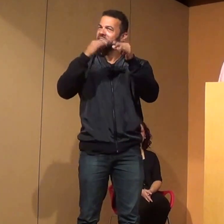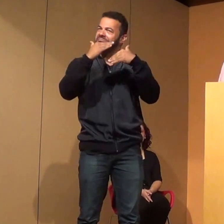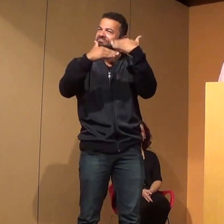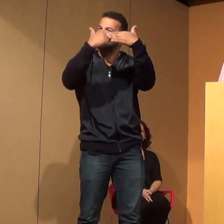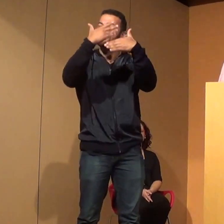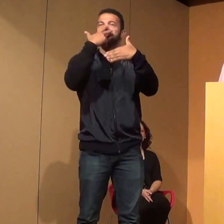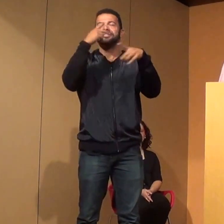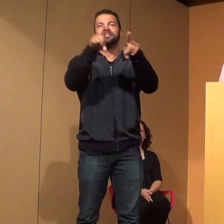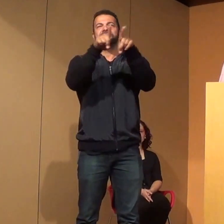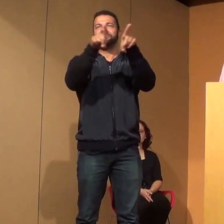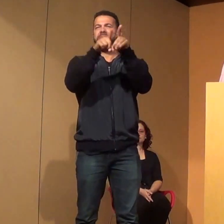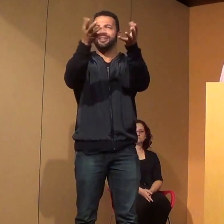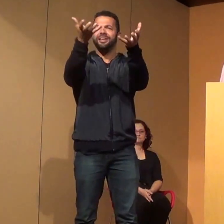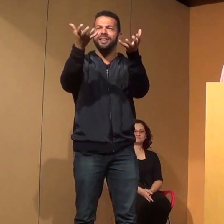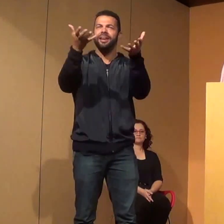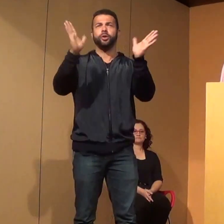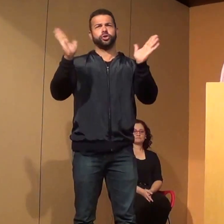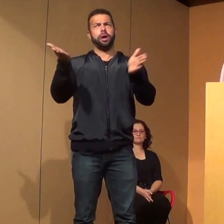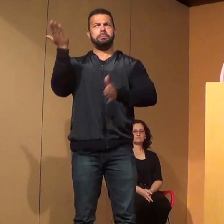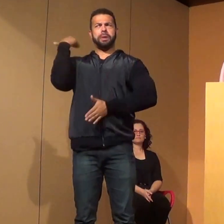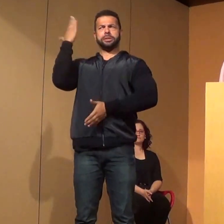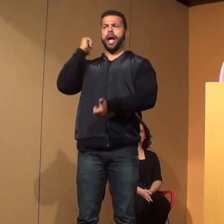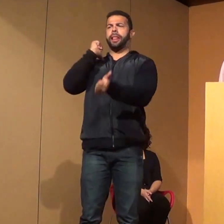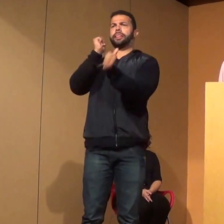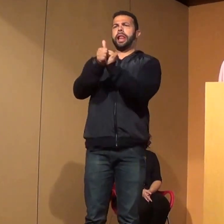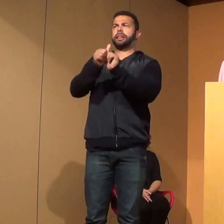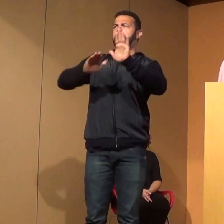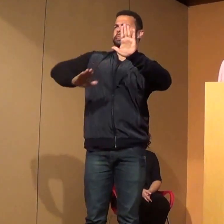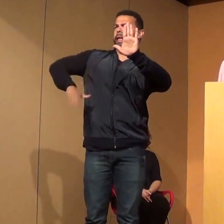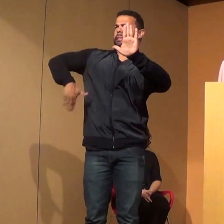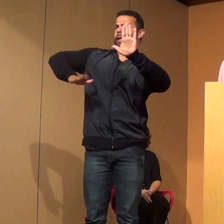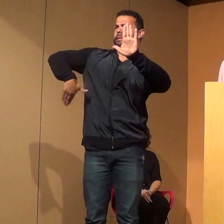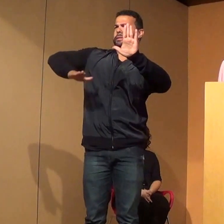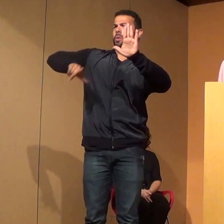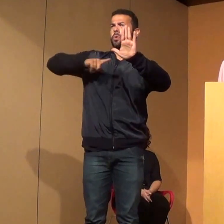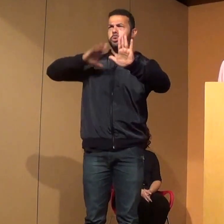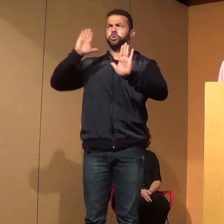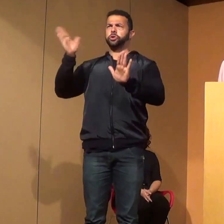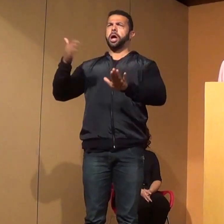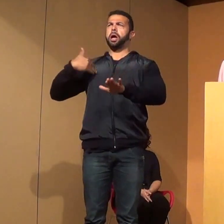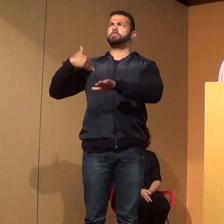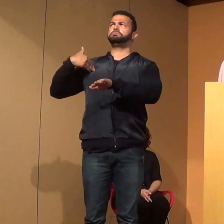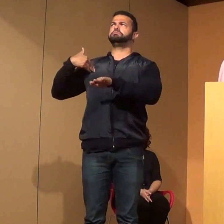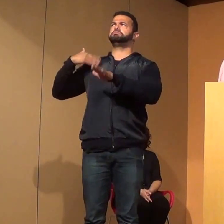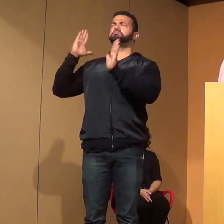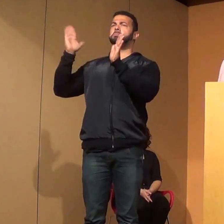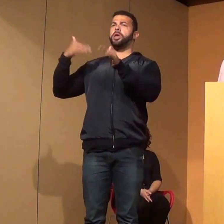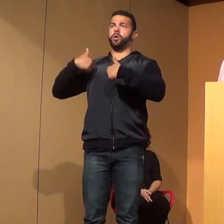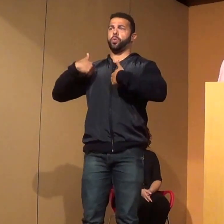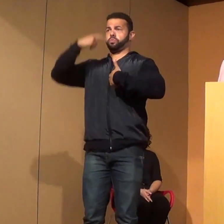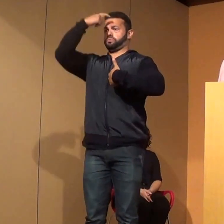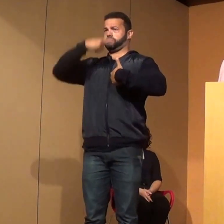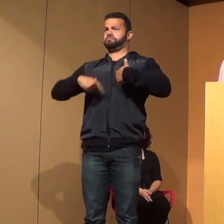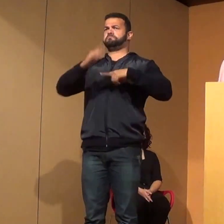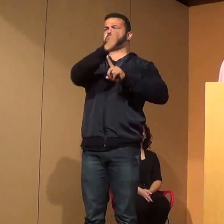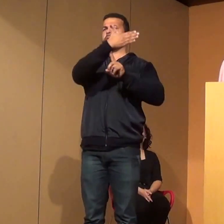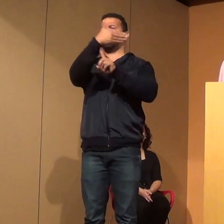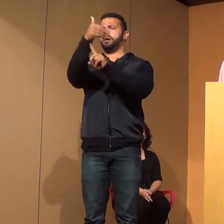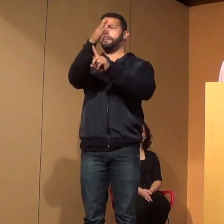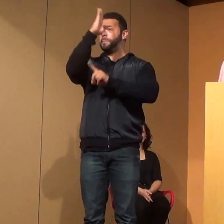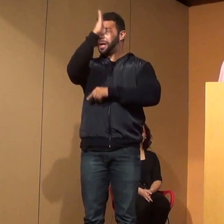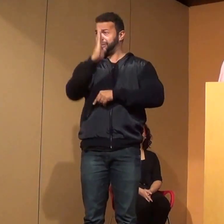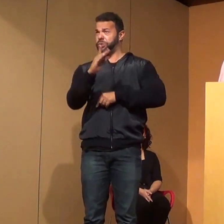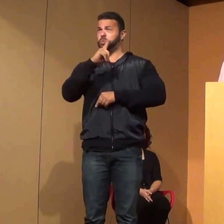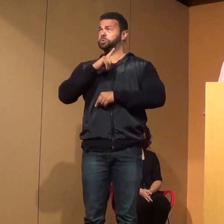eu fui atleta de natação, representei o Brasil durante vários anos, em